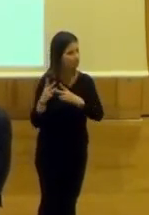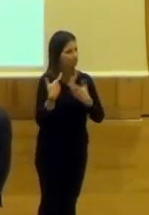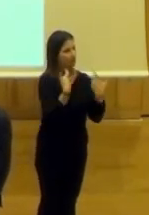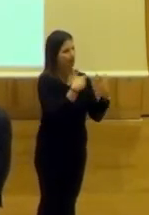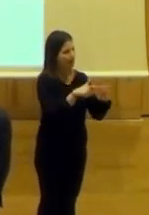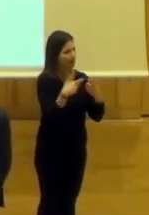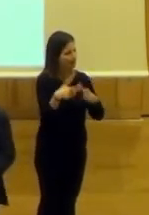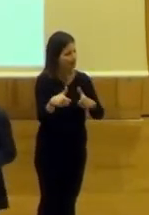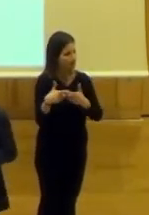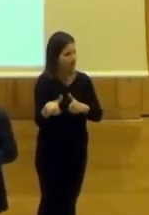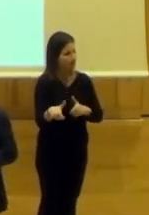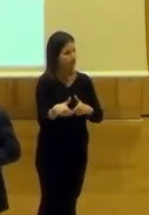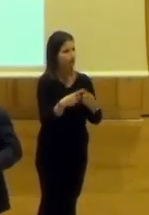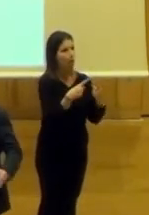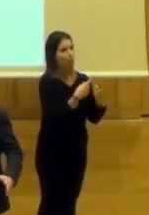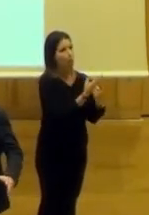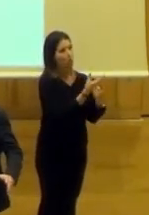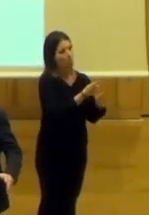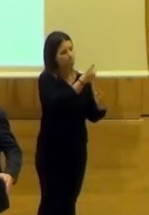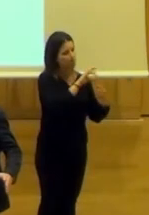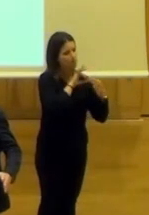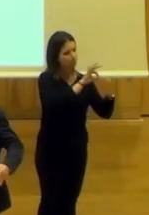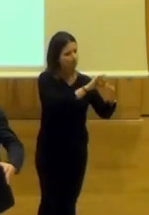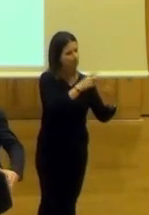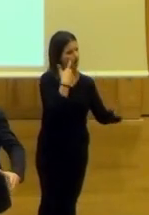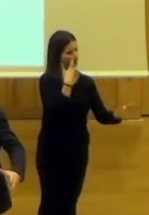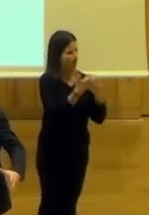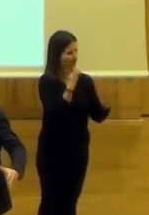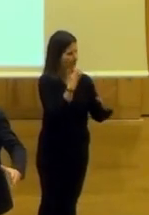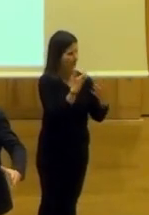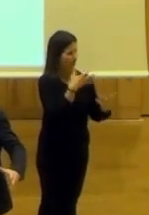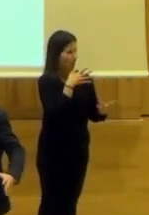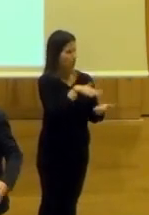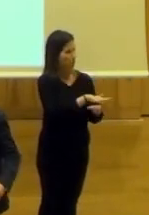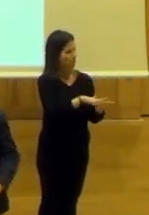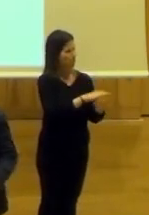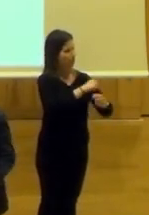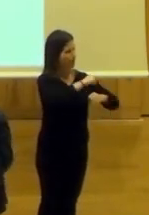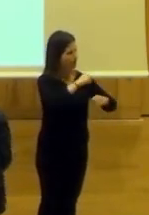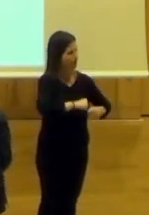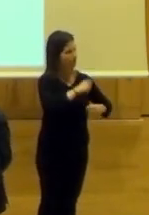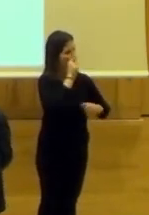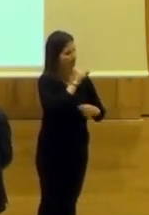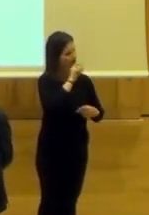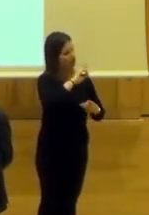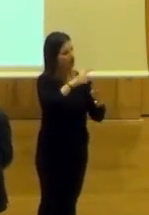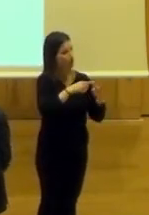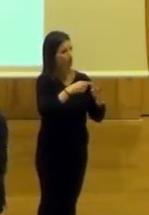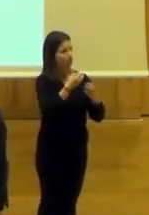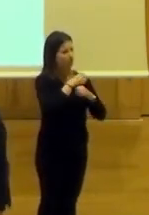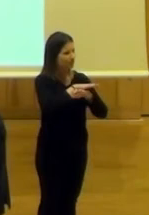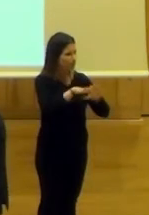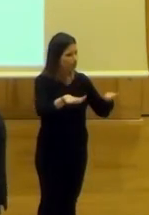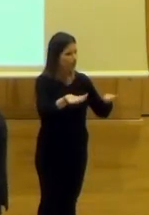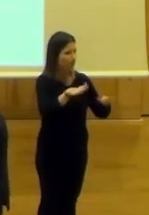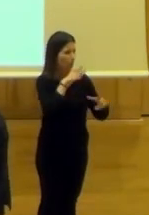están más vinculadas a la relación artística, pero también en una base sólida científica, y otras desde la divulgación